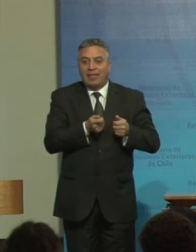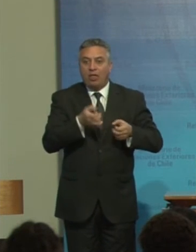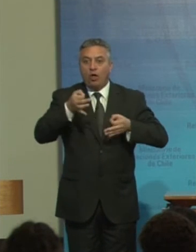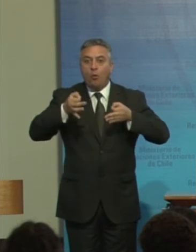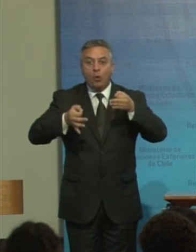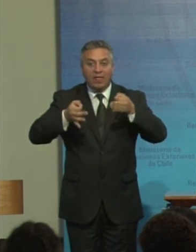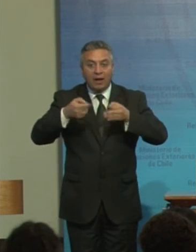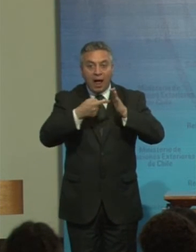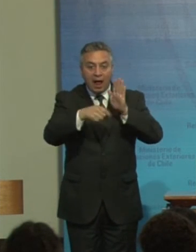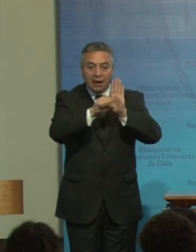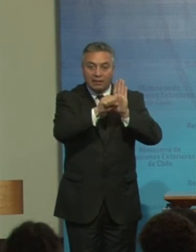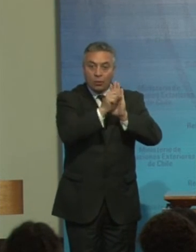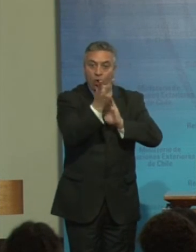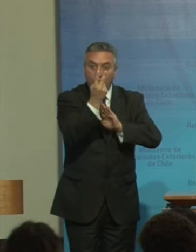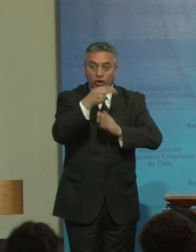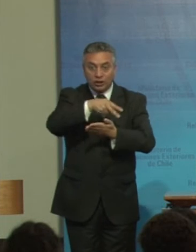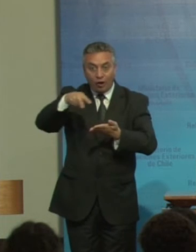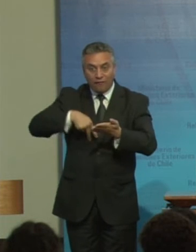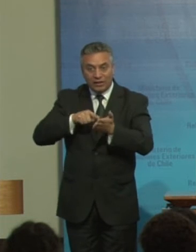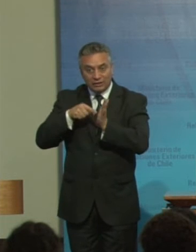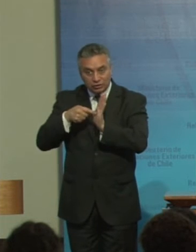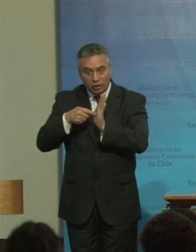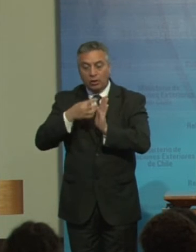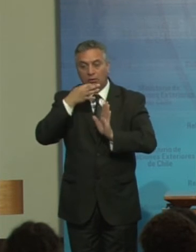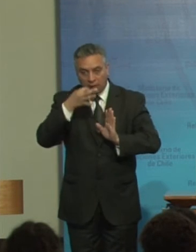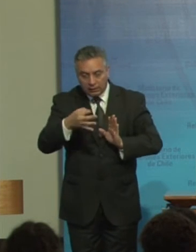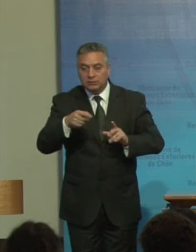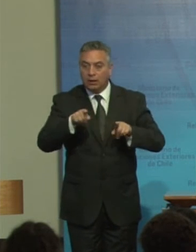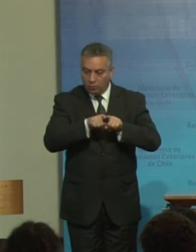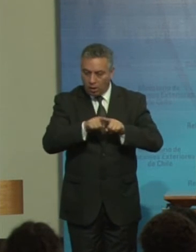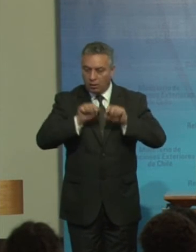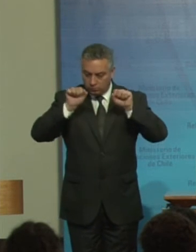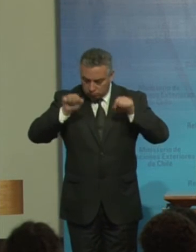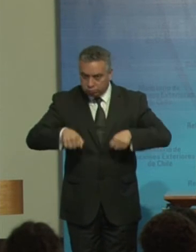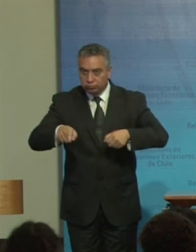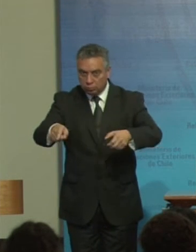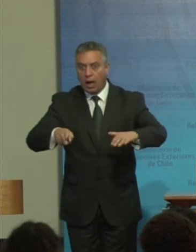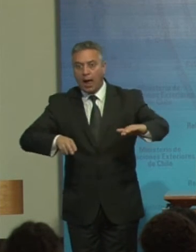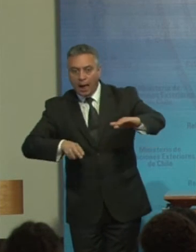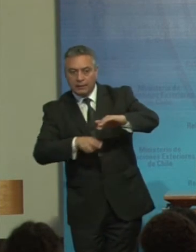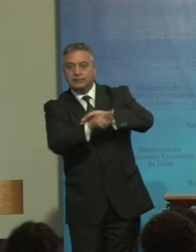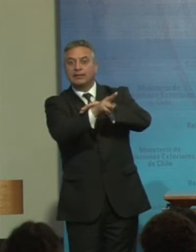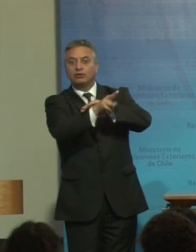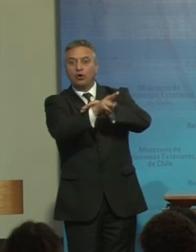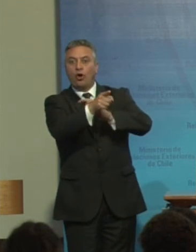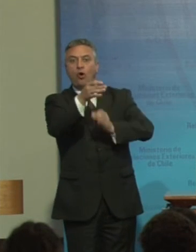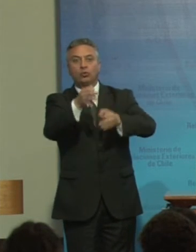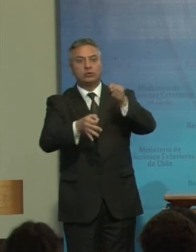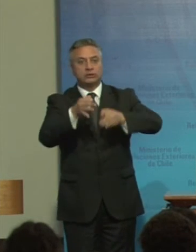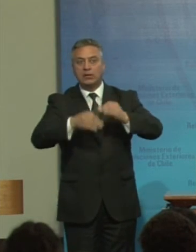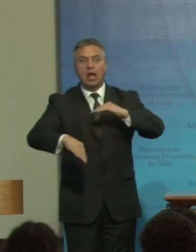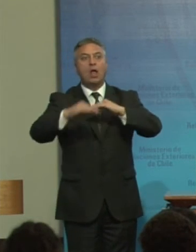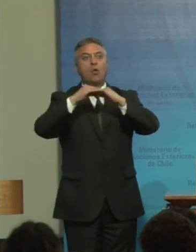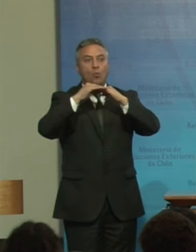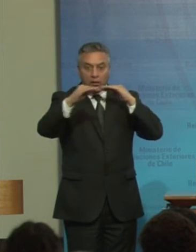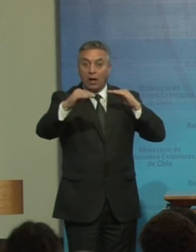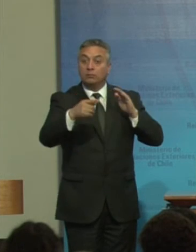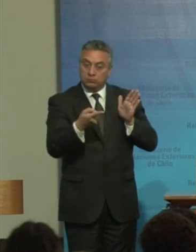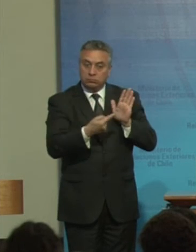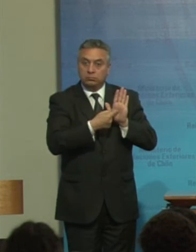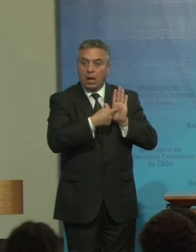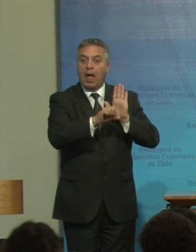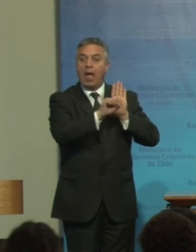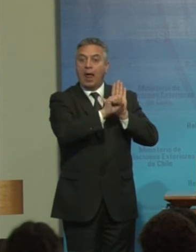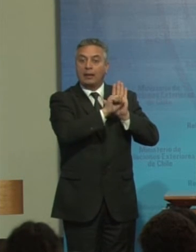12 De la convención Reconociendo El acceso A la justicia En igualdad De condiciones Según el artículo 13 De la